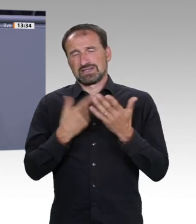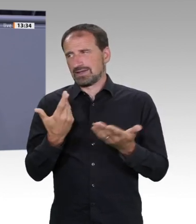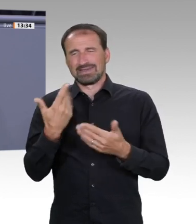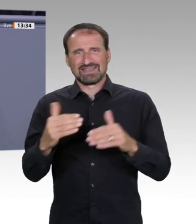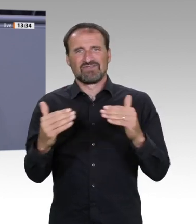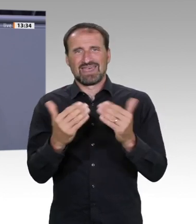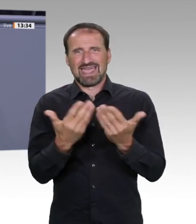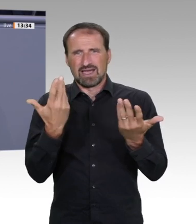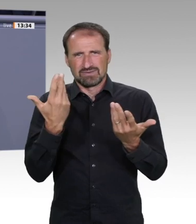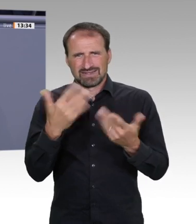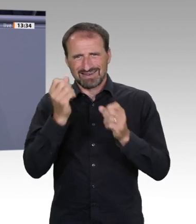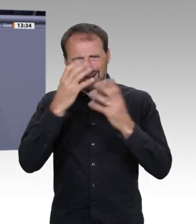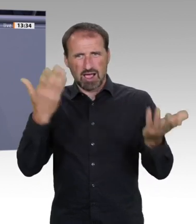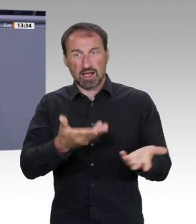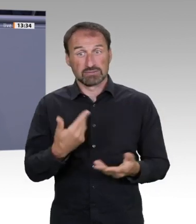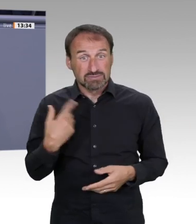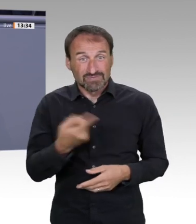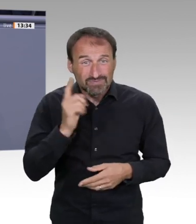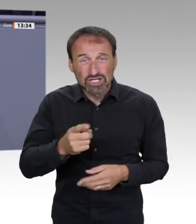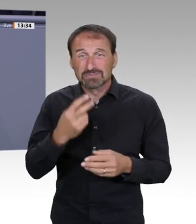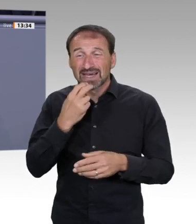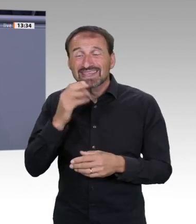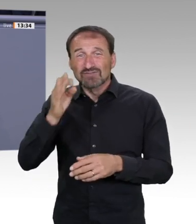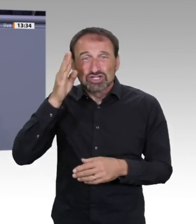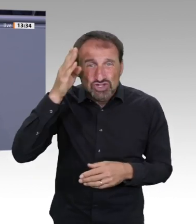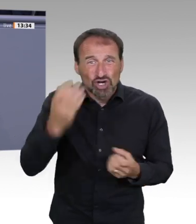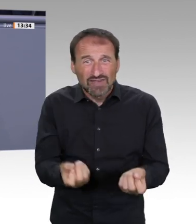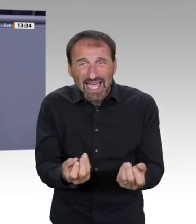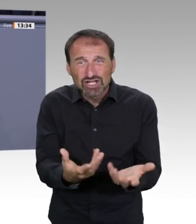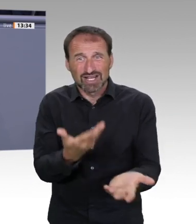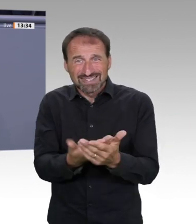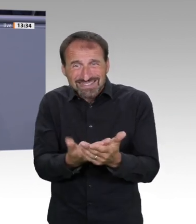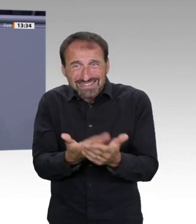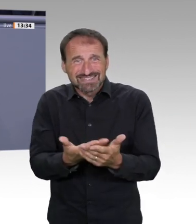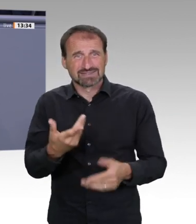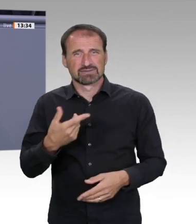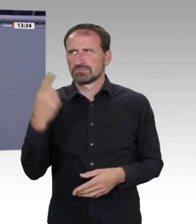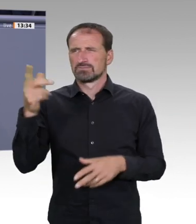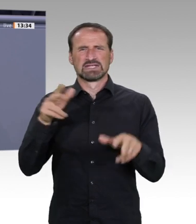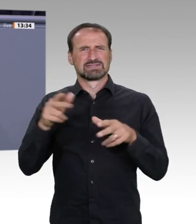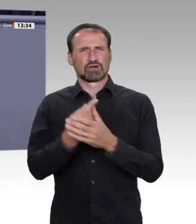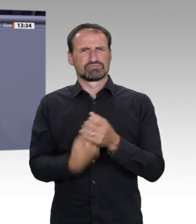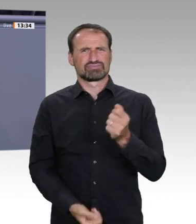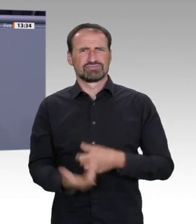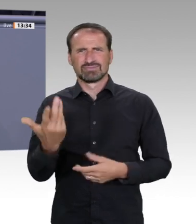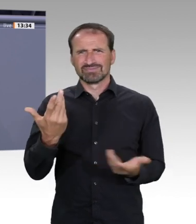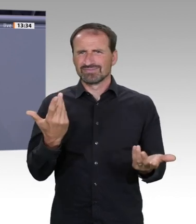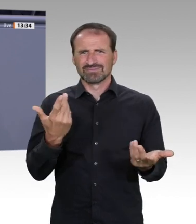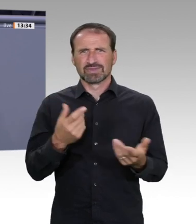50-mal mehr Strom. Daraus sollten wir doch die Ideen der Zukunft machen. Öko-Streaming-Angebote, das wären schöne